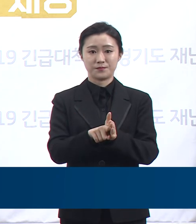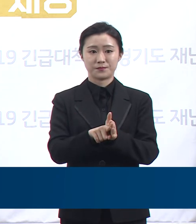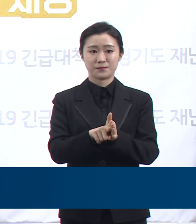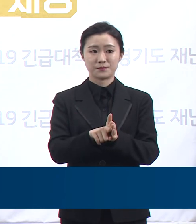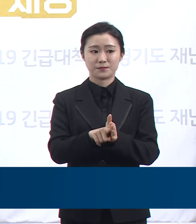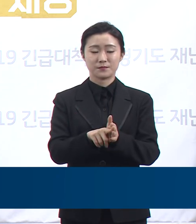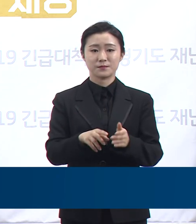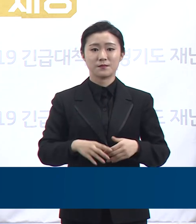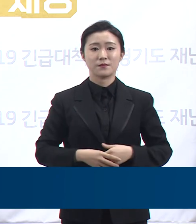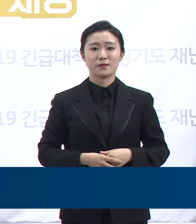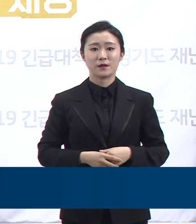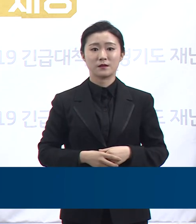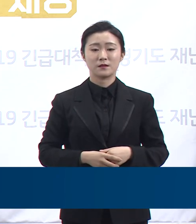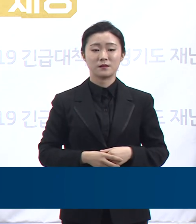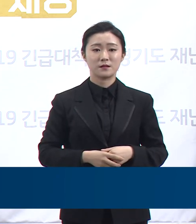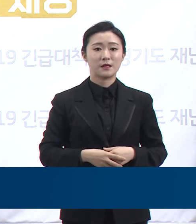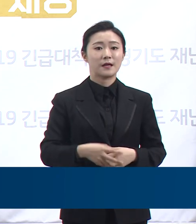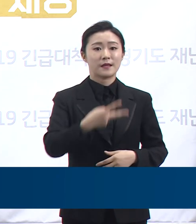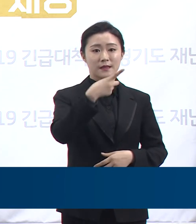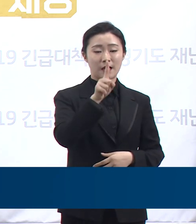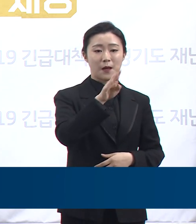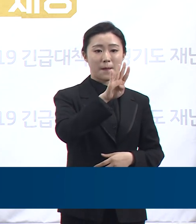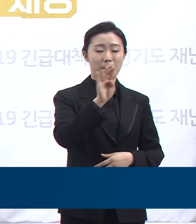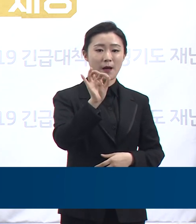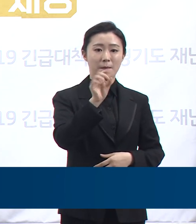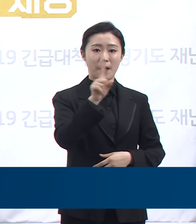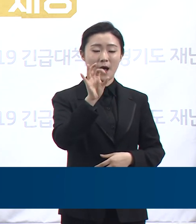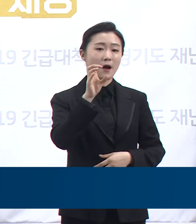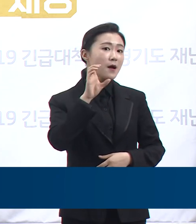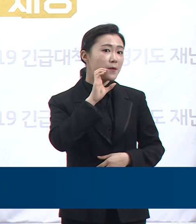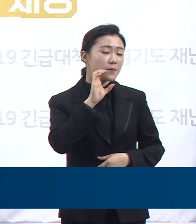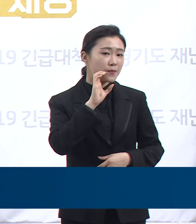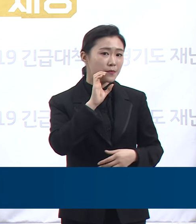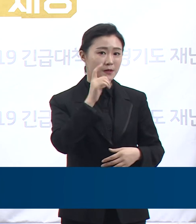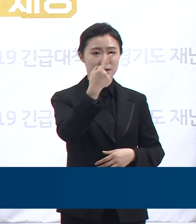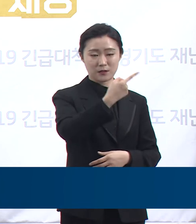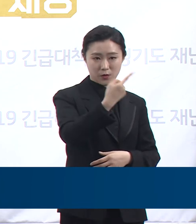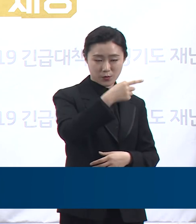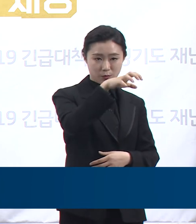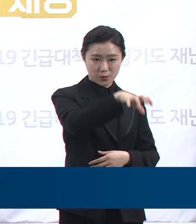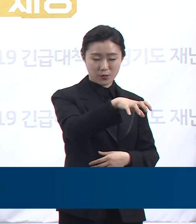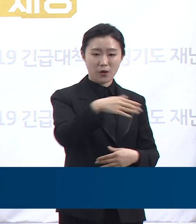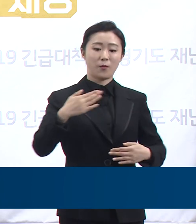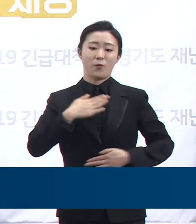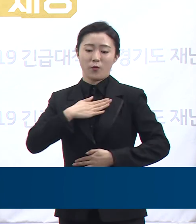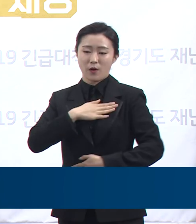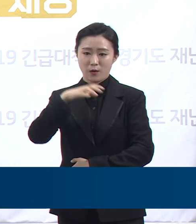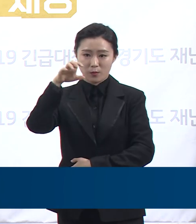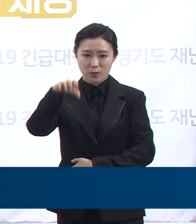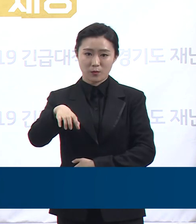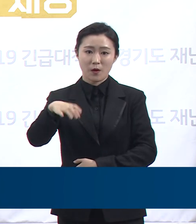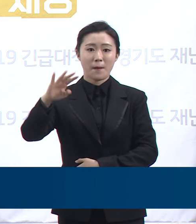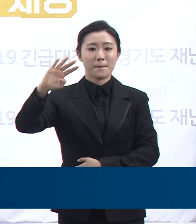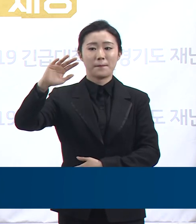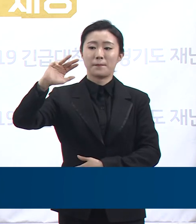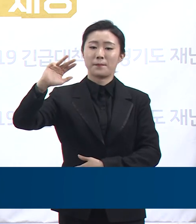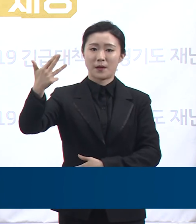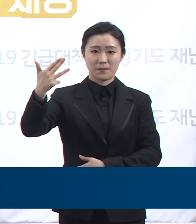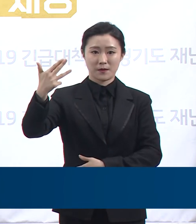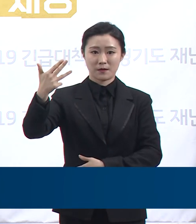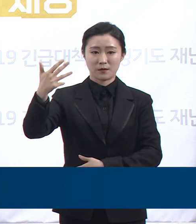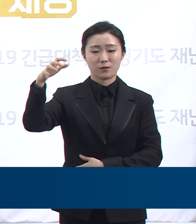다방 1,254개소, 목욕장업 897개소에 대해서도 사용제한